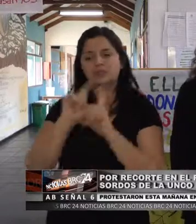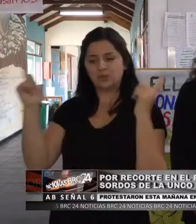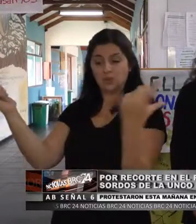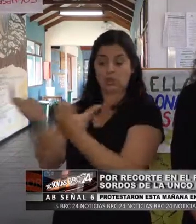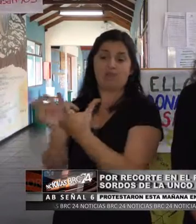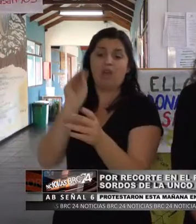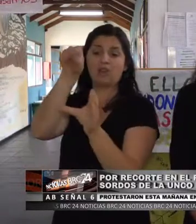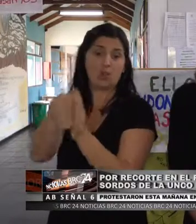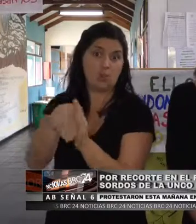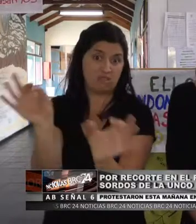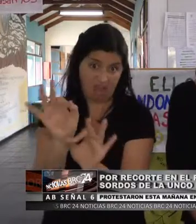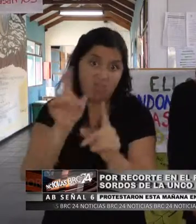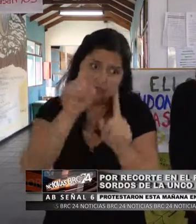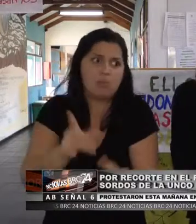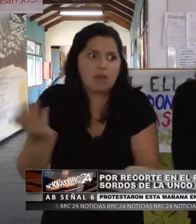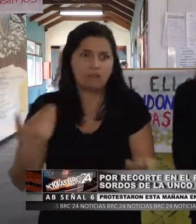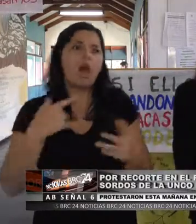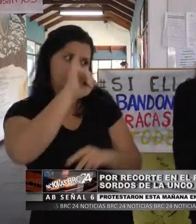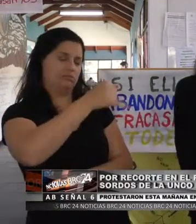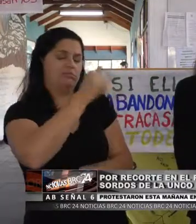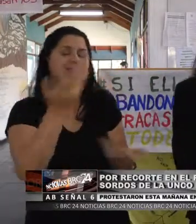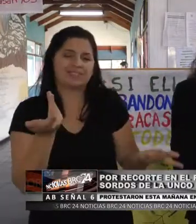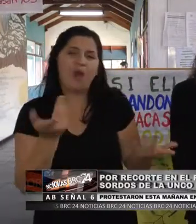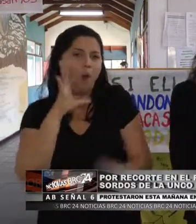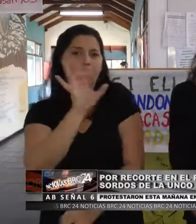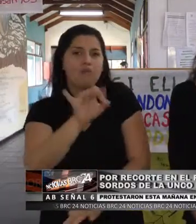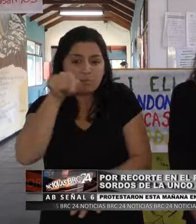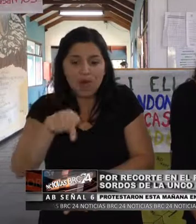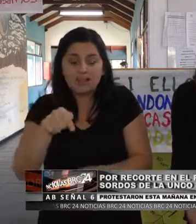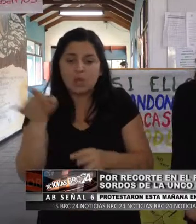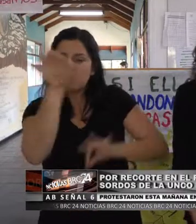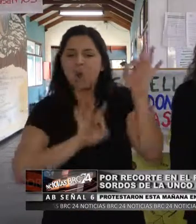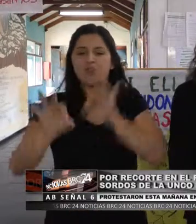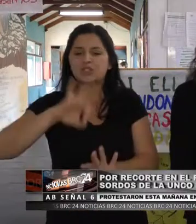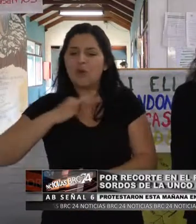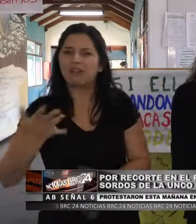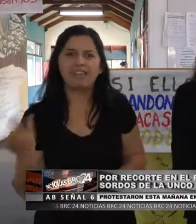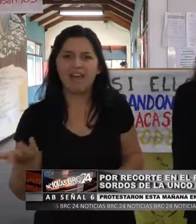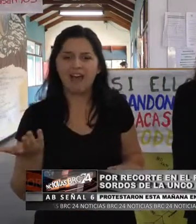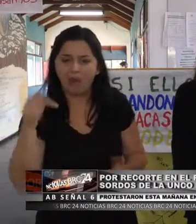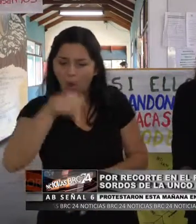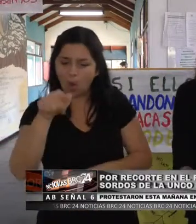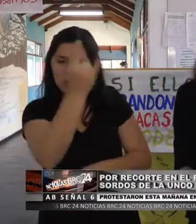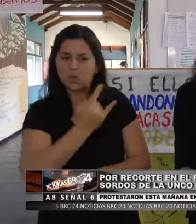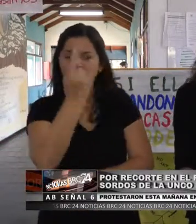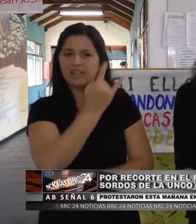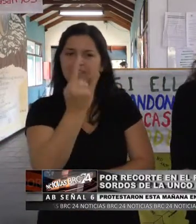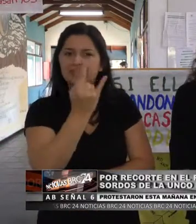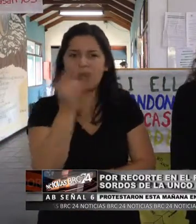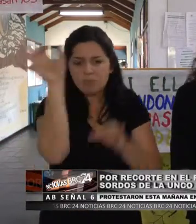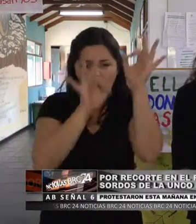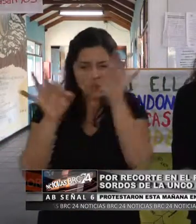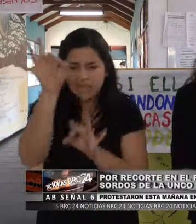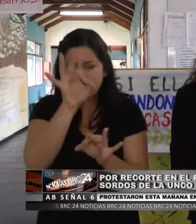que es lo más importante. Sí, sobre todo, aparte de esto es un proyecto de vida, más allá de la universidad de hoy, es el proyecto de cada